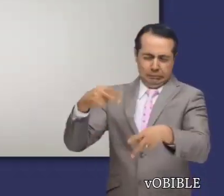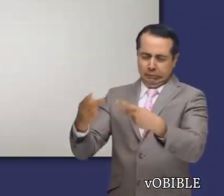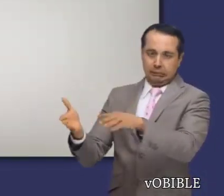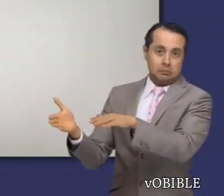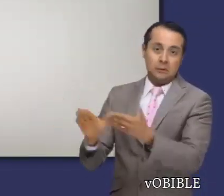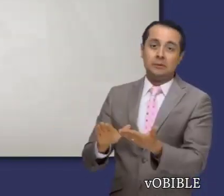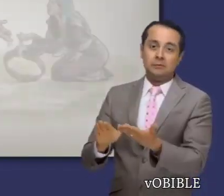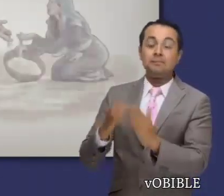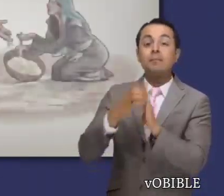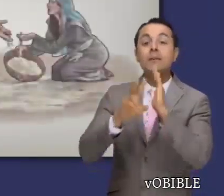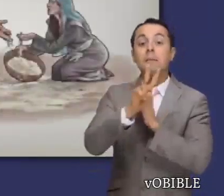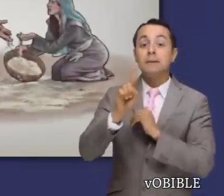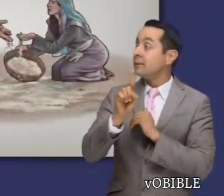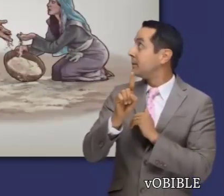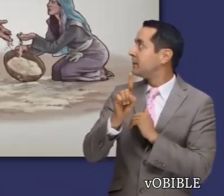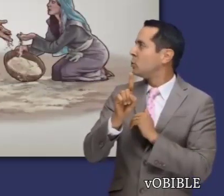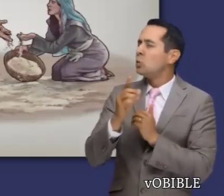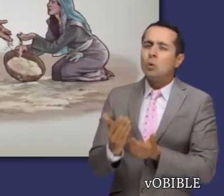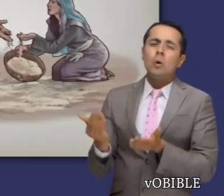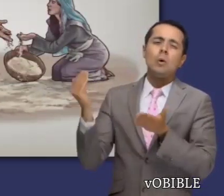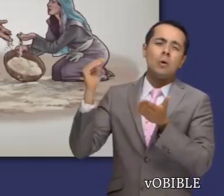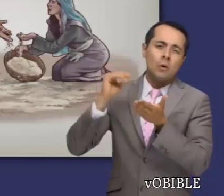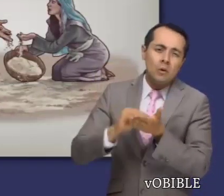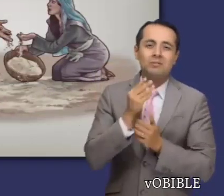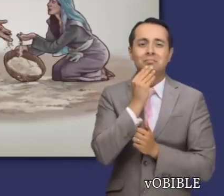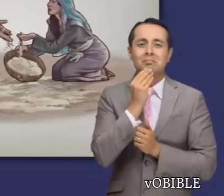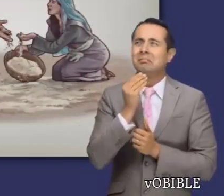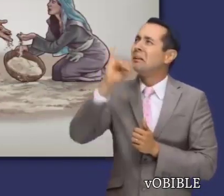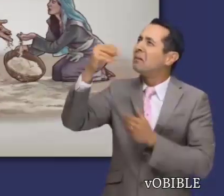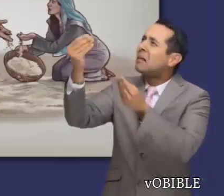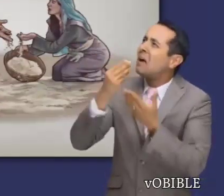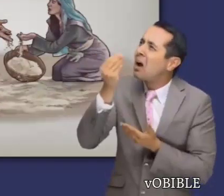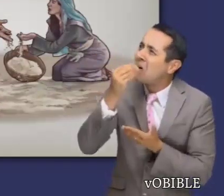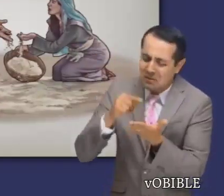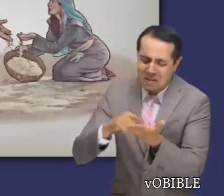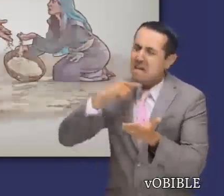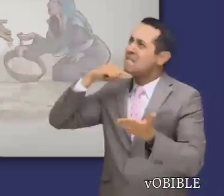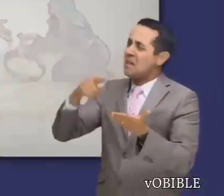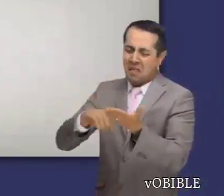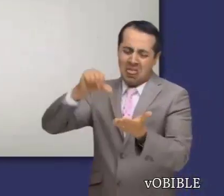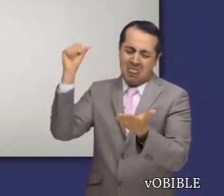En el capítulo 21, el pueblo vuelve a quejarse del maná y lo llaman despreciable pan.